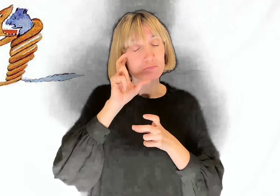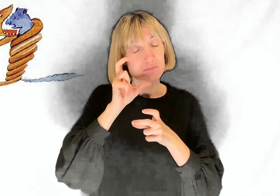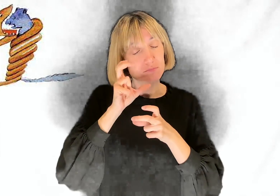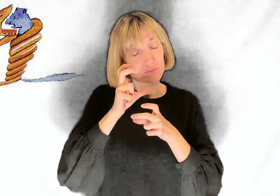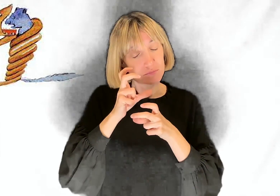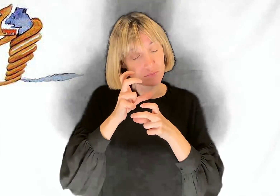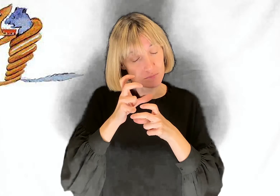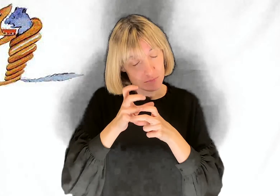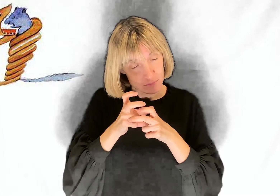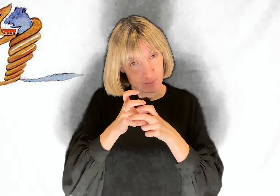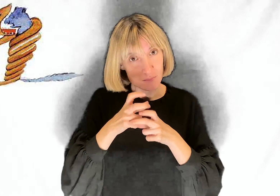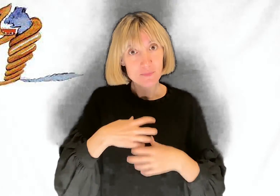digestione richiede.